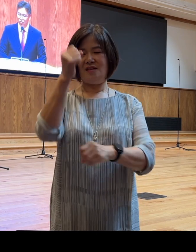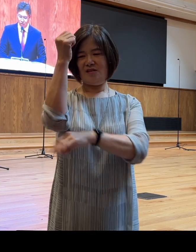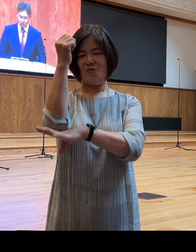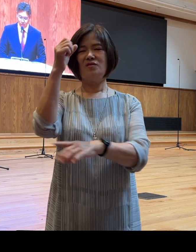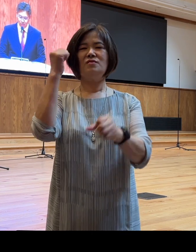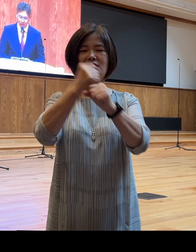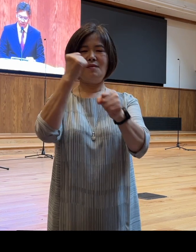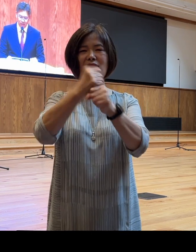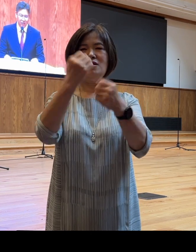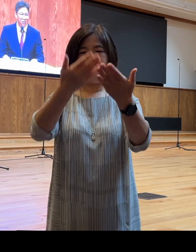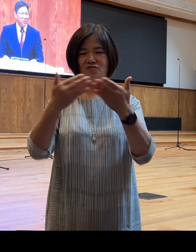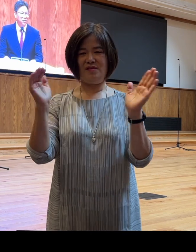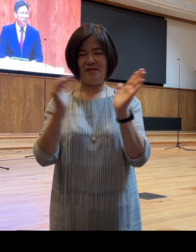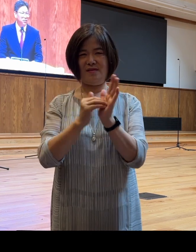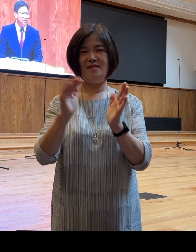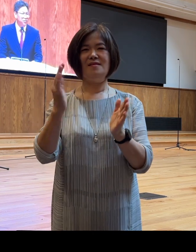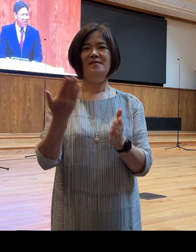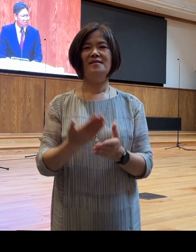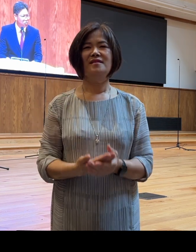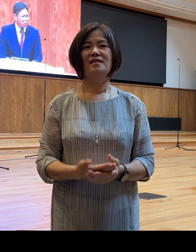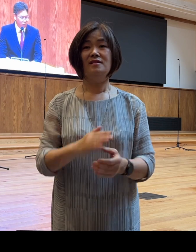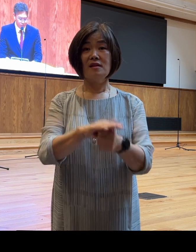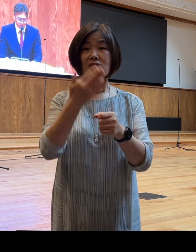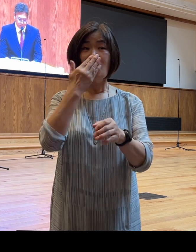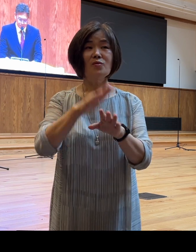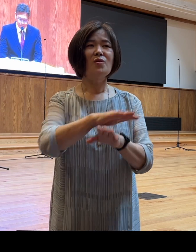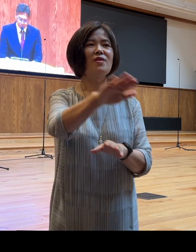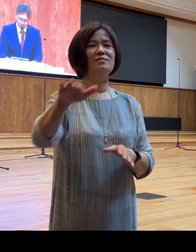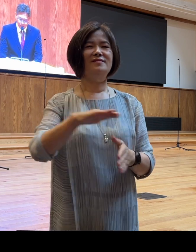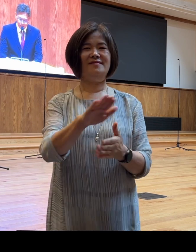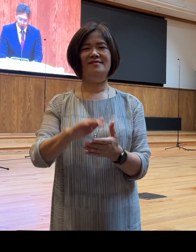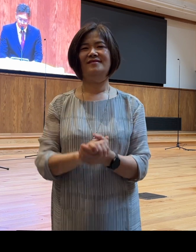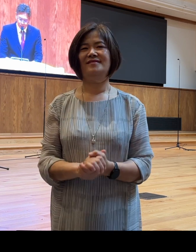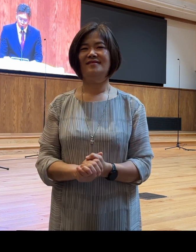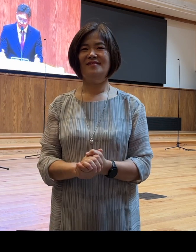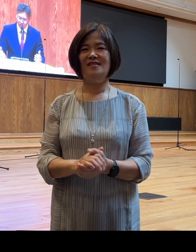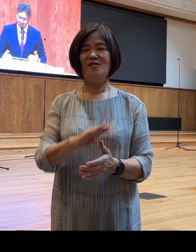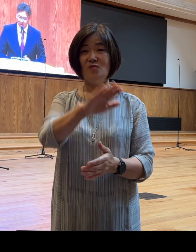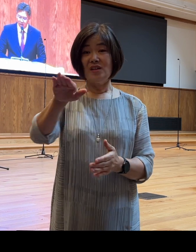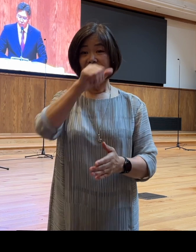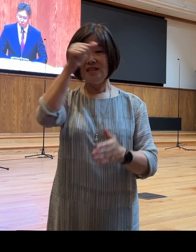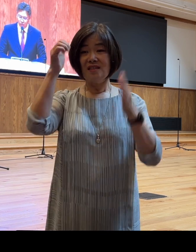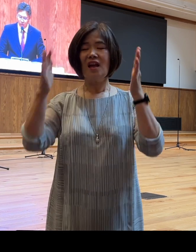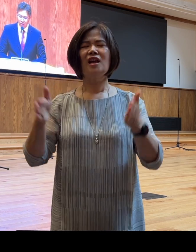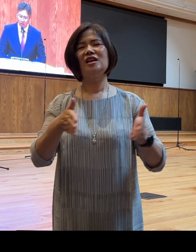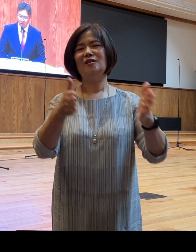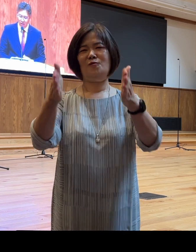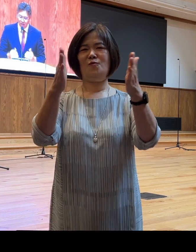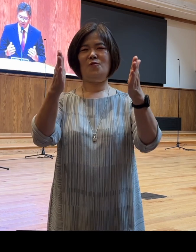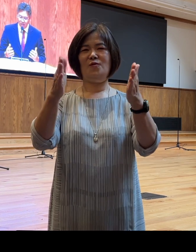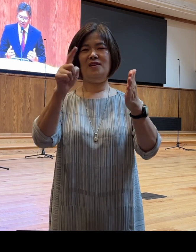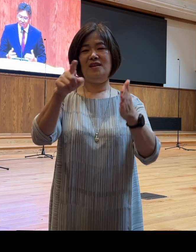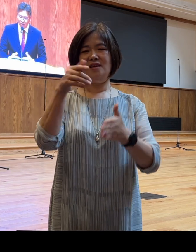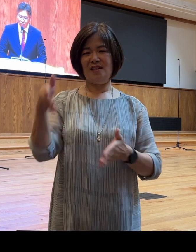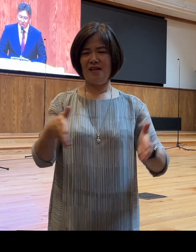것입니다 사랑하는 성도 여러분 여러분 우리의 인생의 길에도 이 길을 잃지 않기 위해